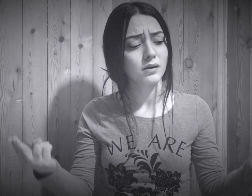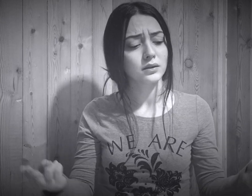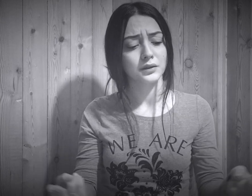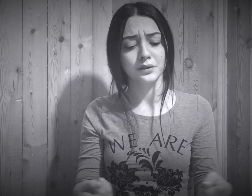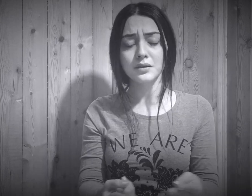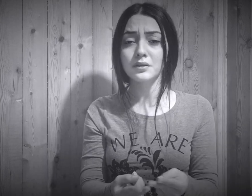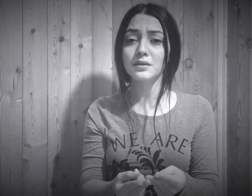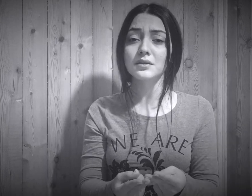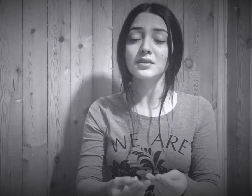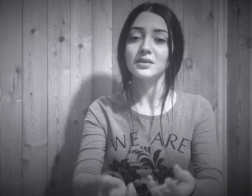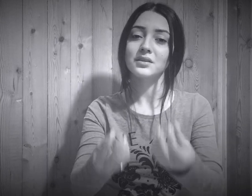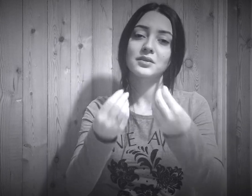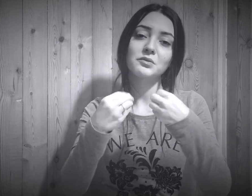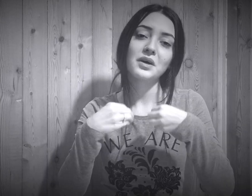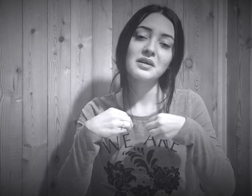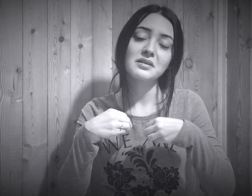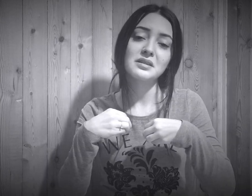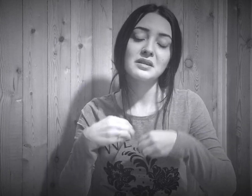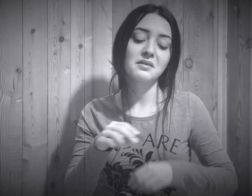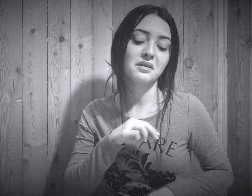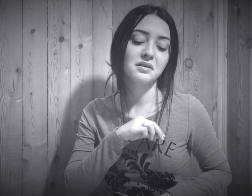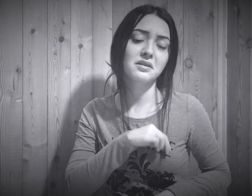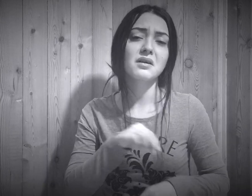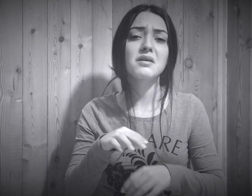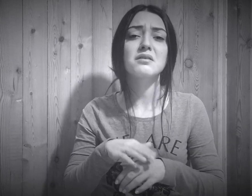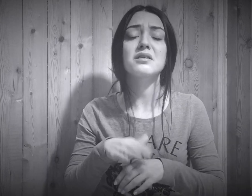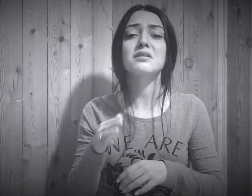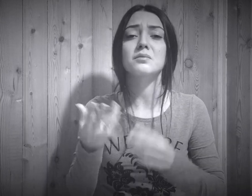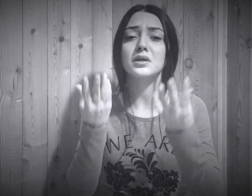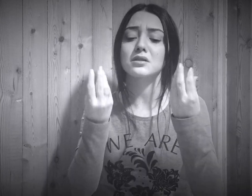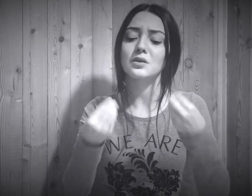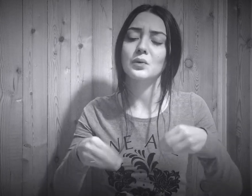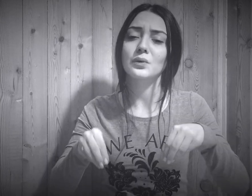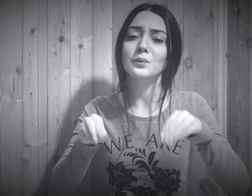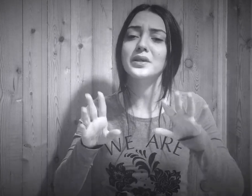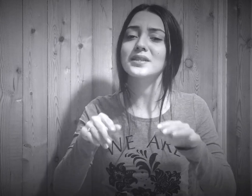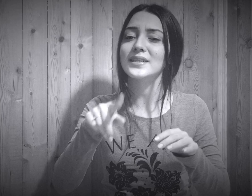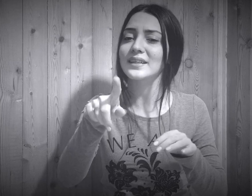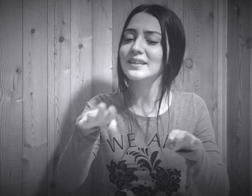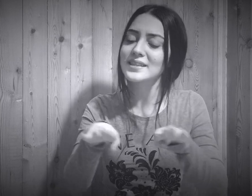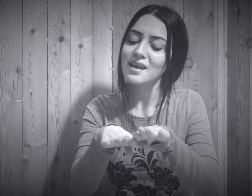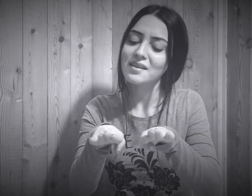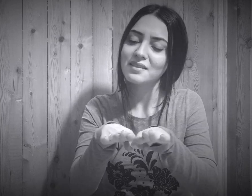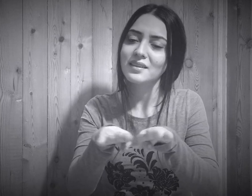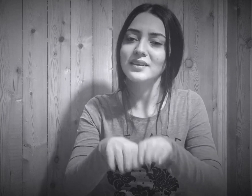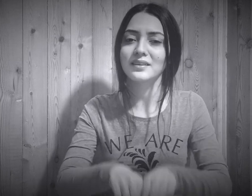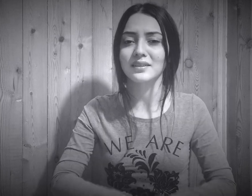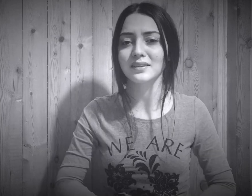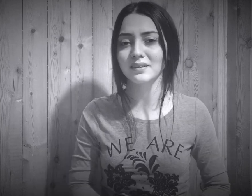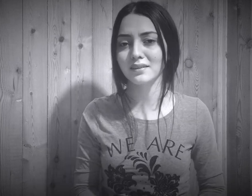Dünyaları verseler kâr etmez olmaz ki sen denginde